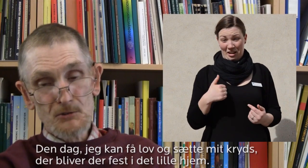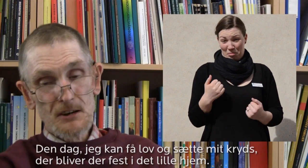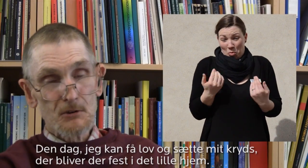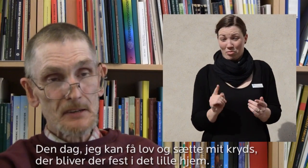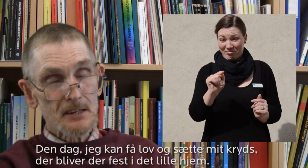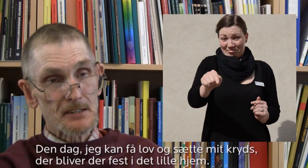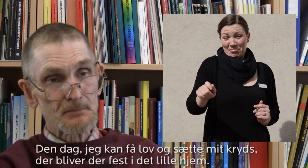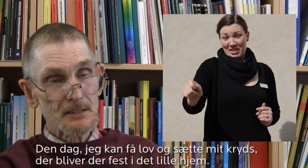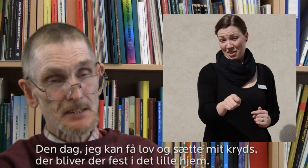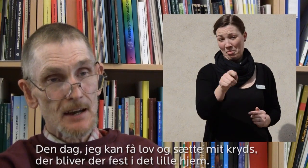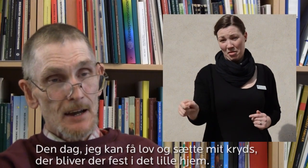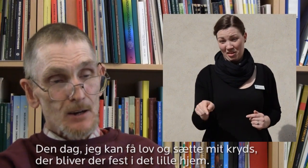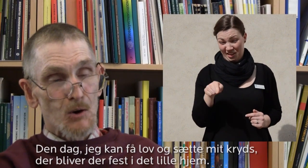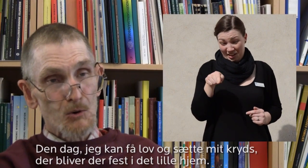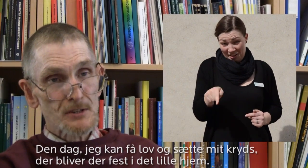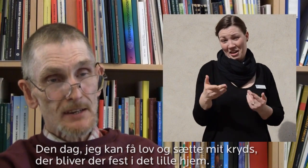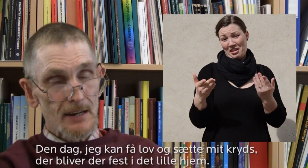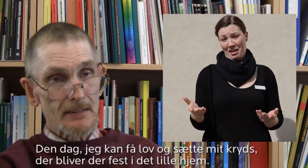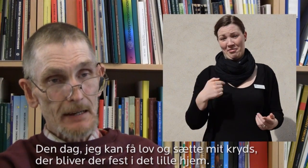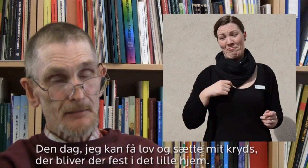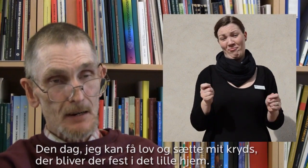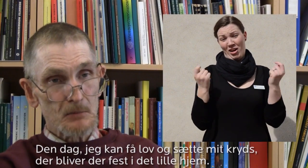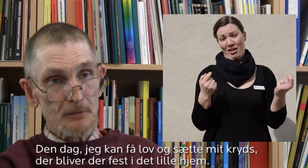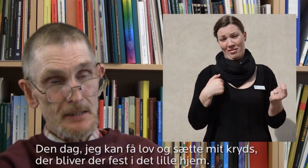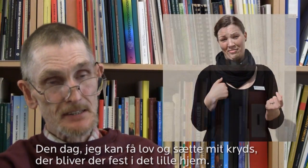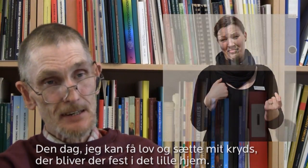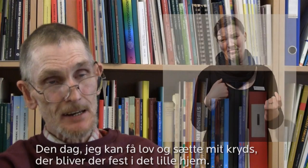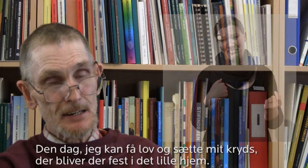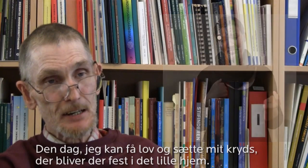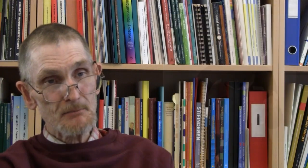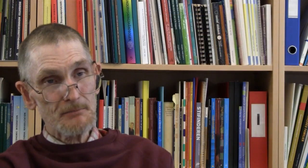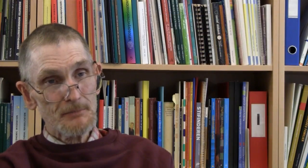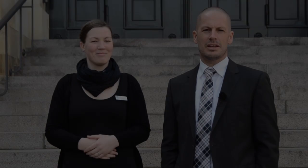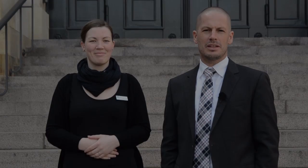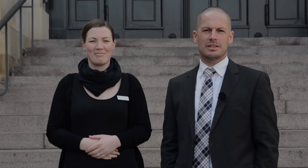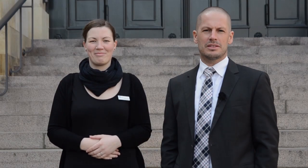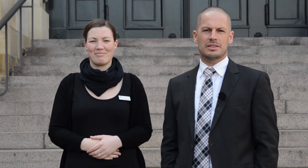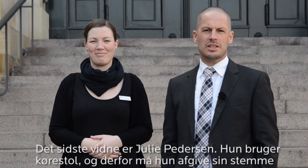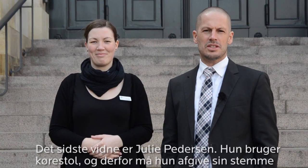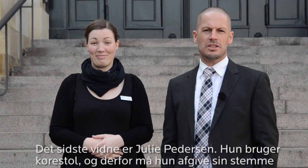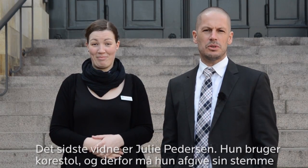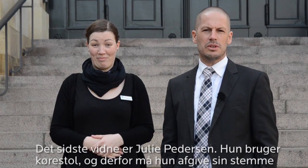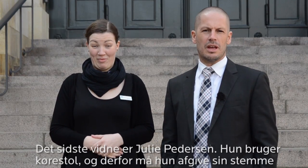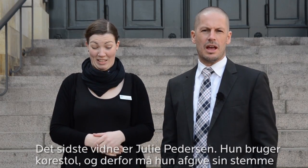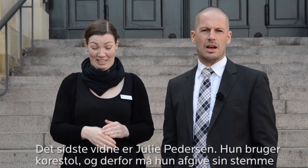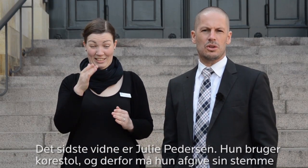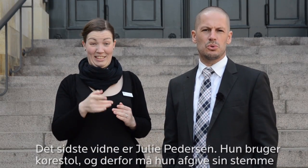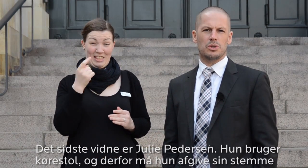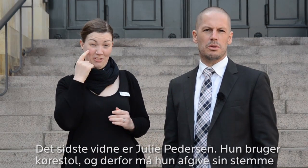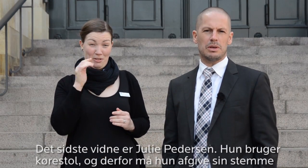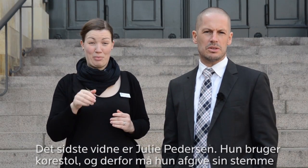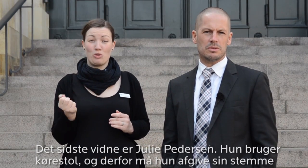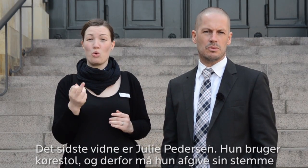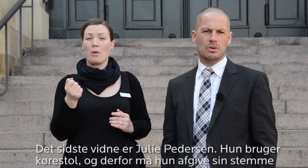kan få lov til at gå ned og sætte mit kryds, den dag, vil der blive festet den lille hjem. Det sidste vidne er